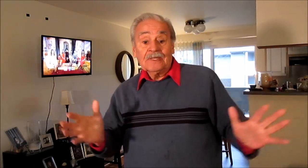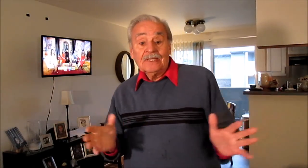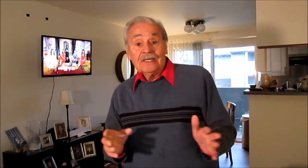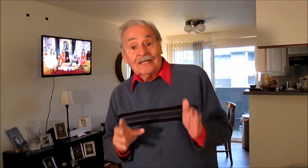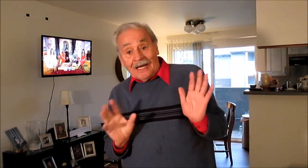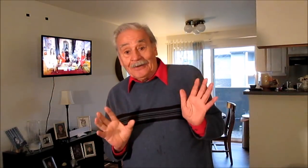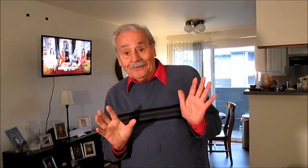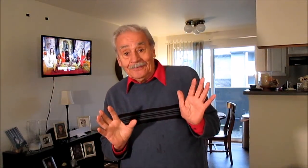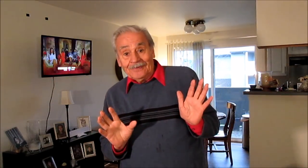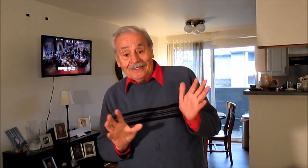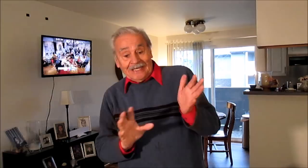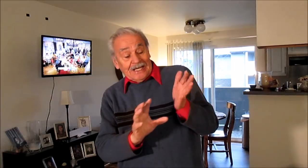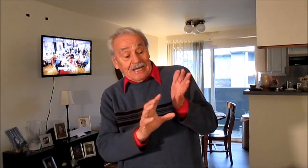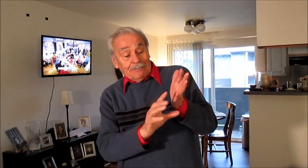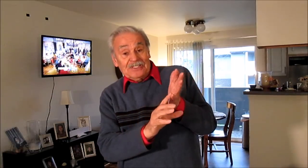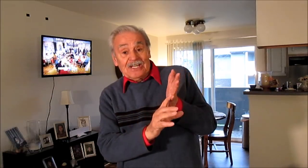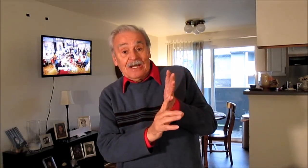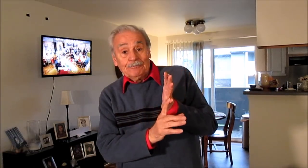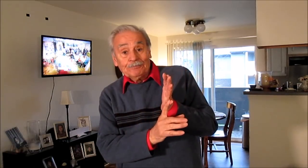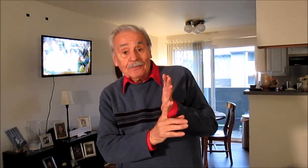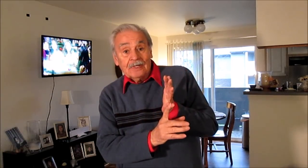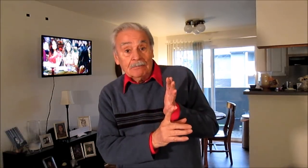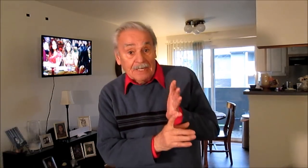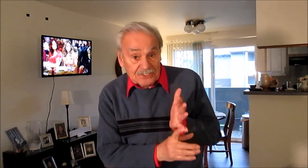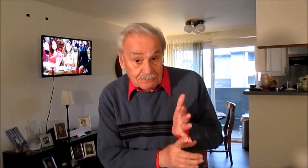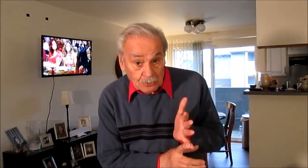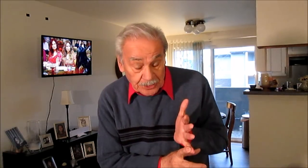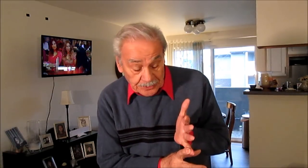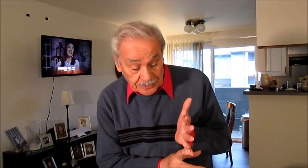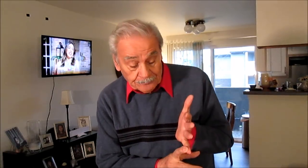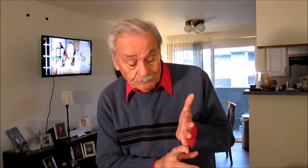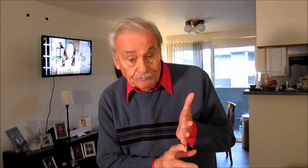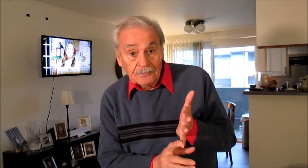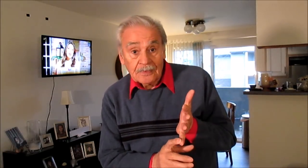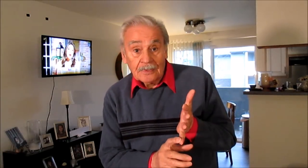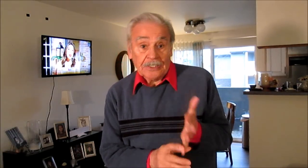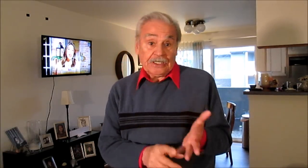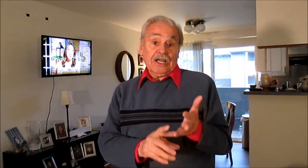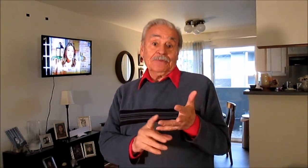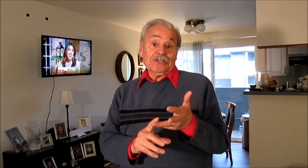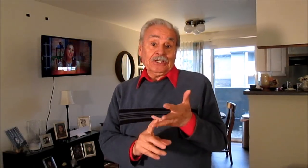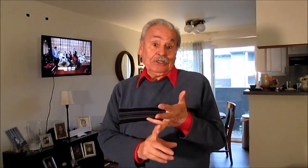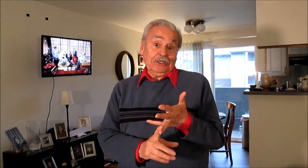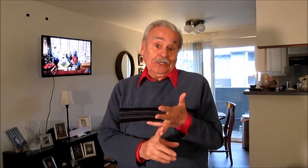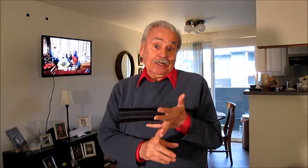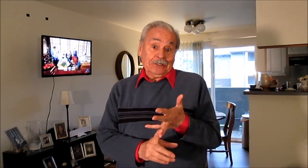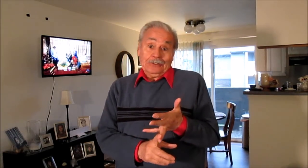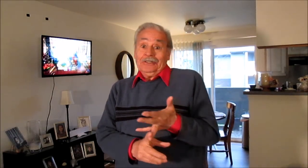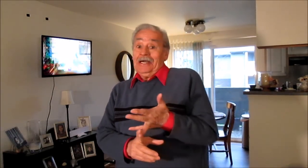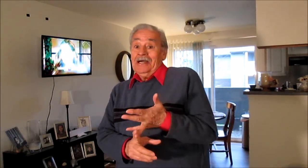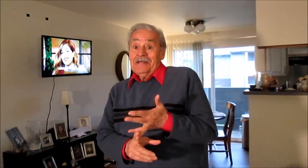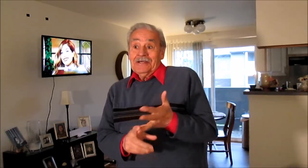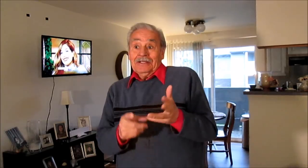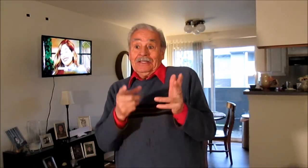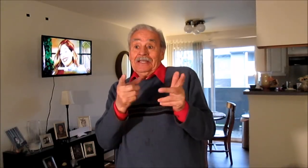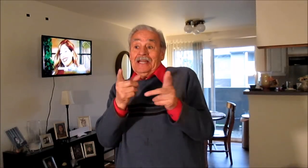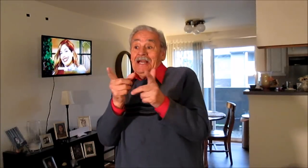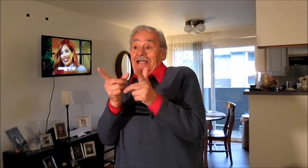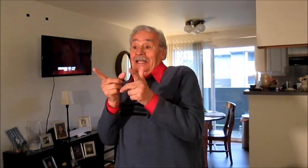Claro, está en capilla Máximo Kirchner, está en capilla Cristina, Cristina es la que le